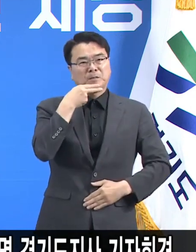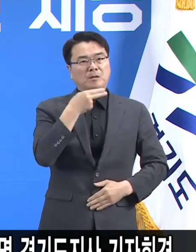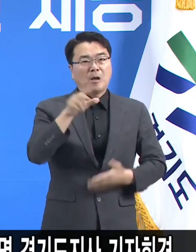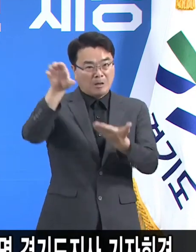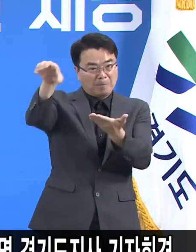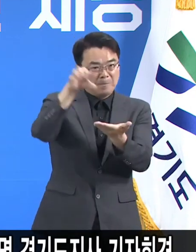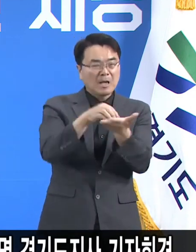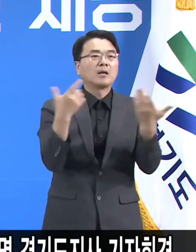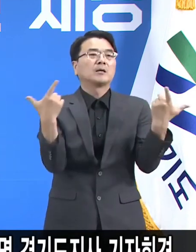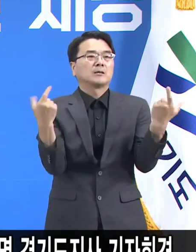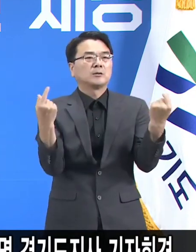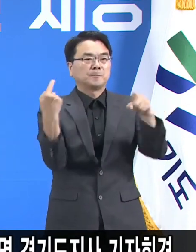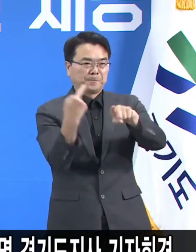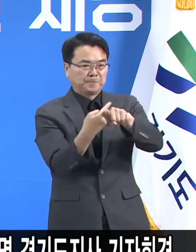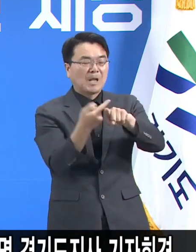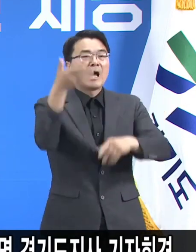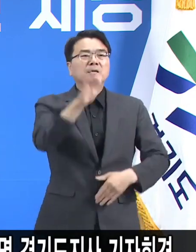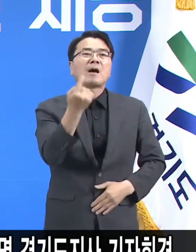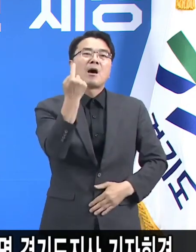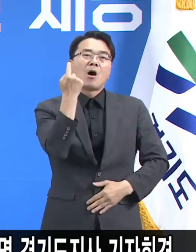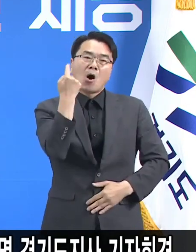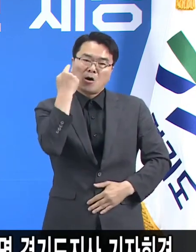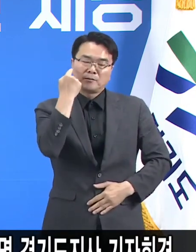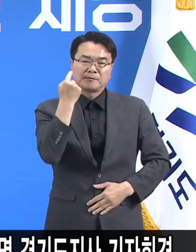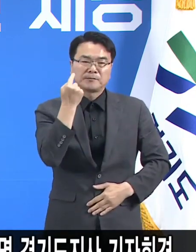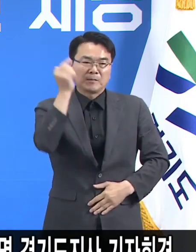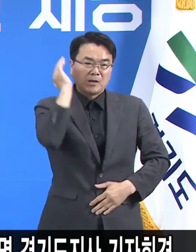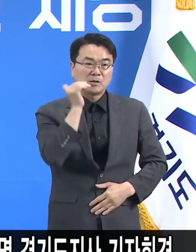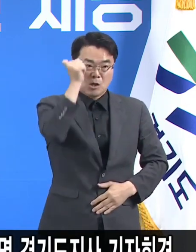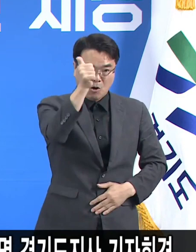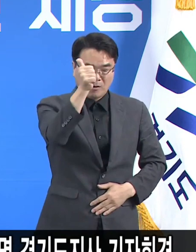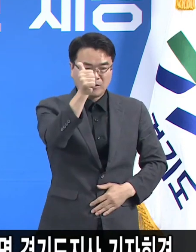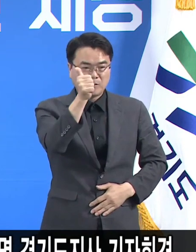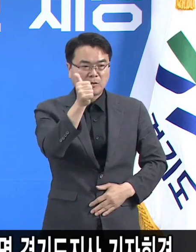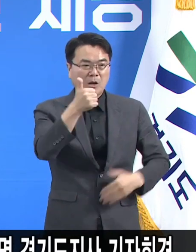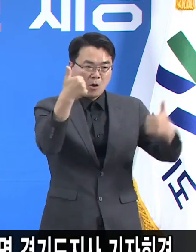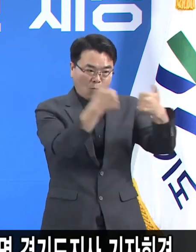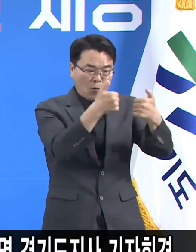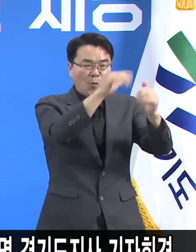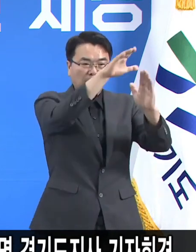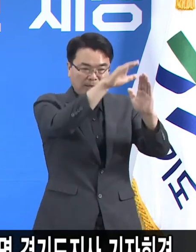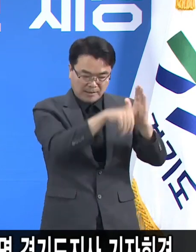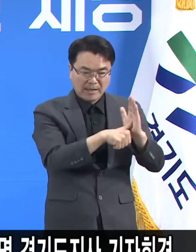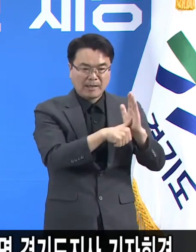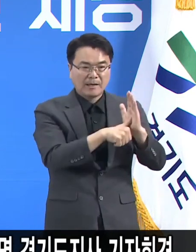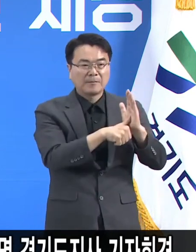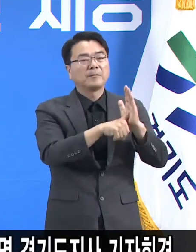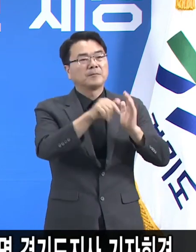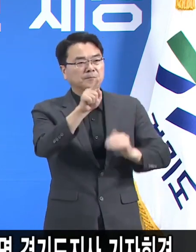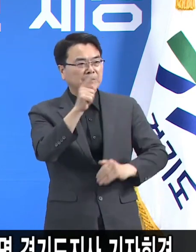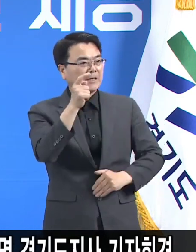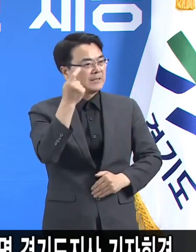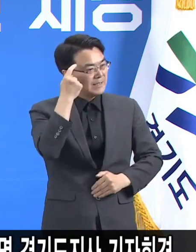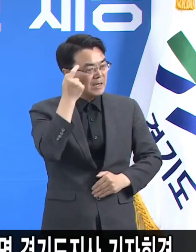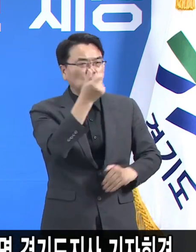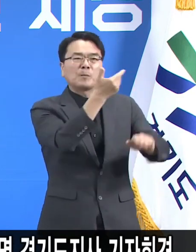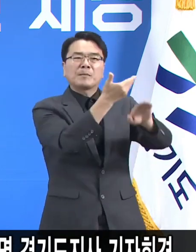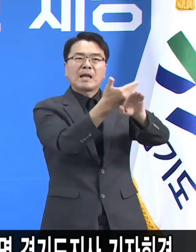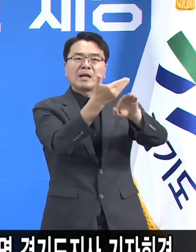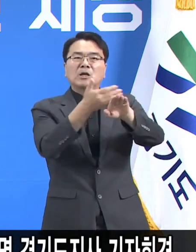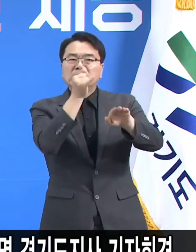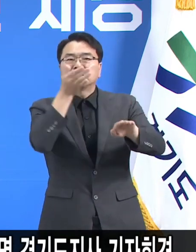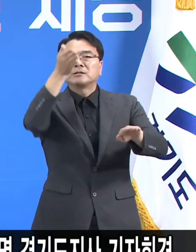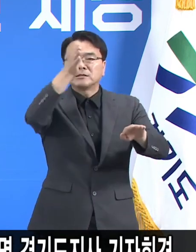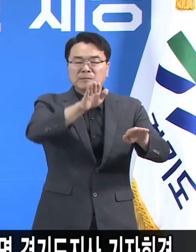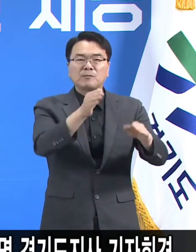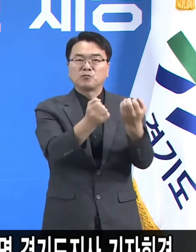다만 어제 청와대 대통령 주재회의에서 약간의 이견들이 있었는데 우리